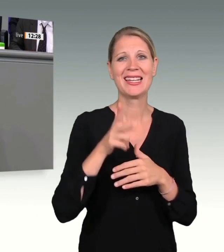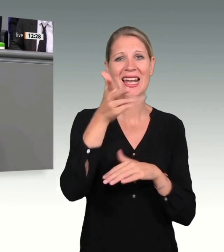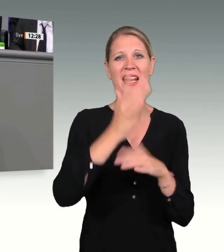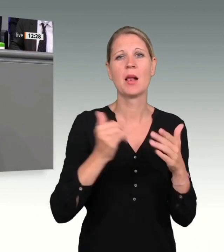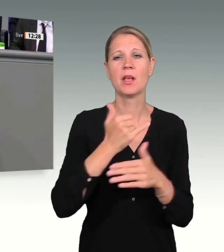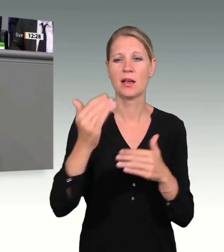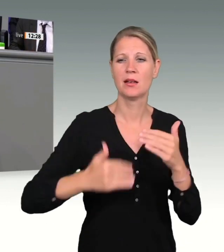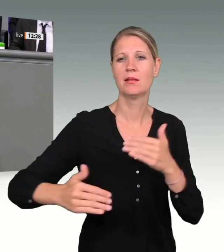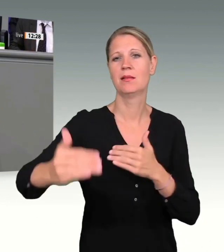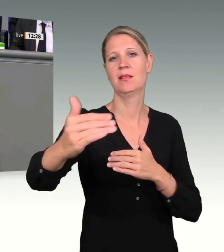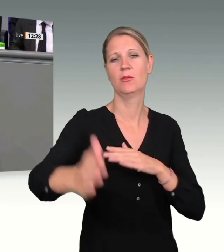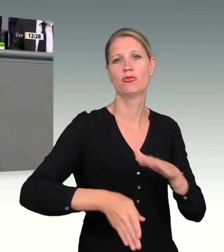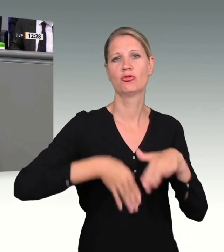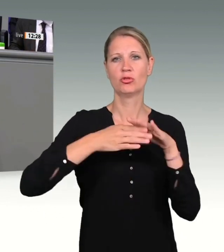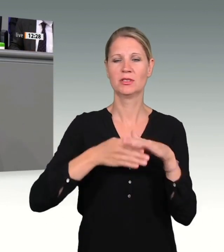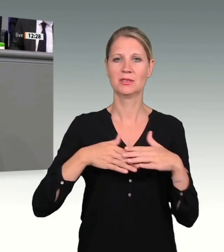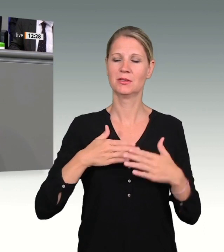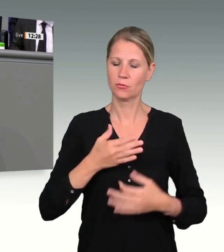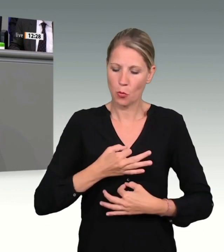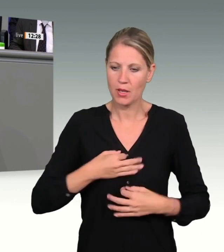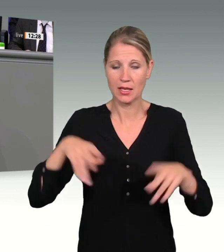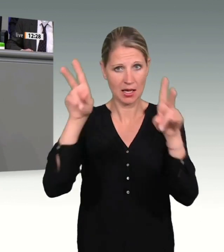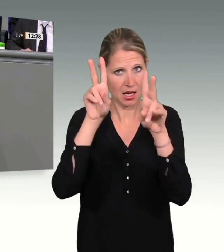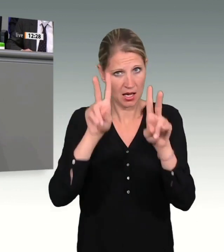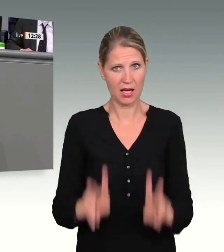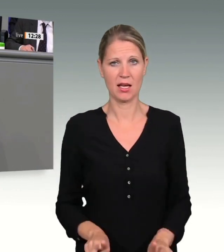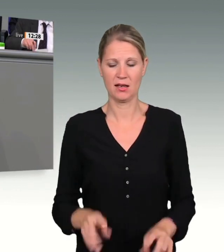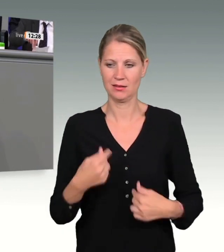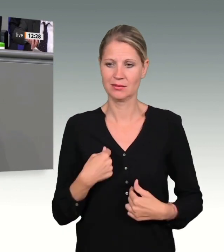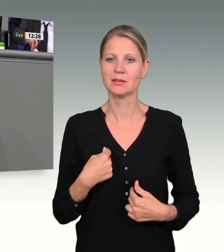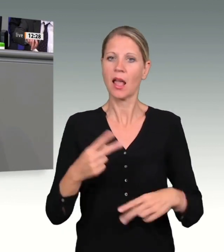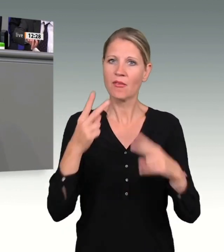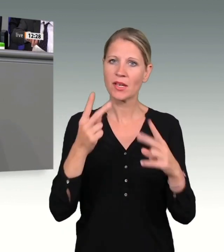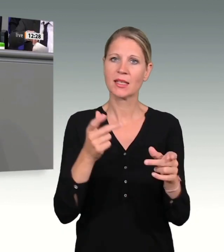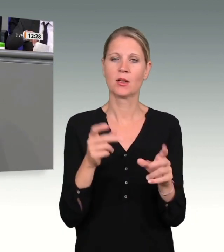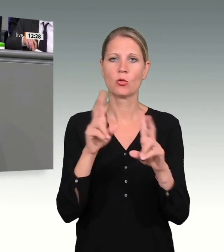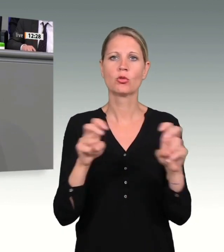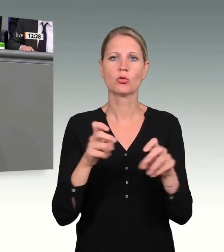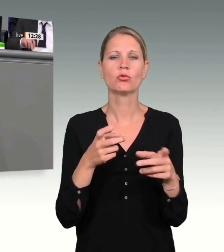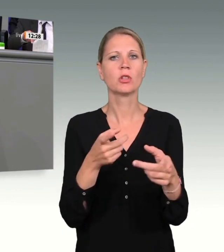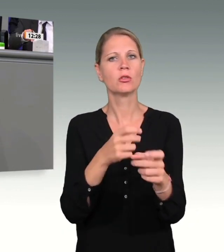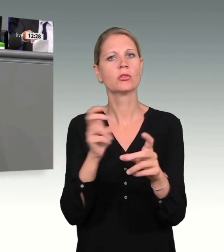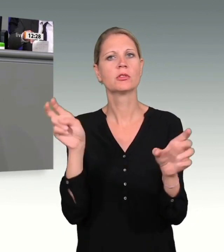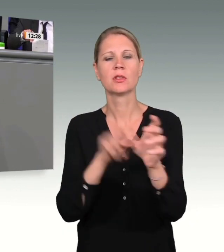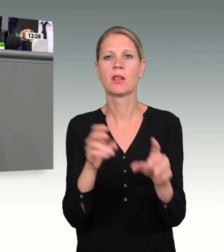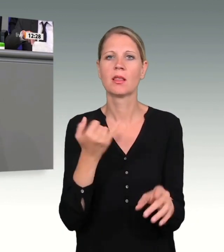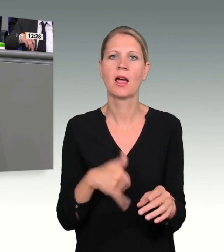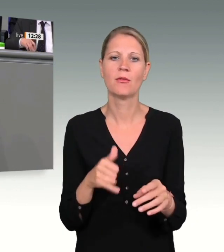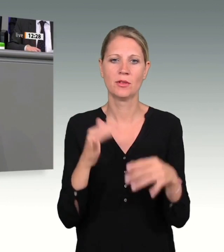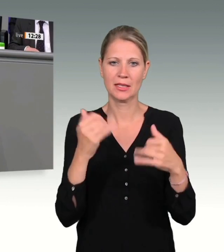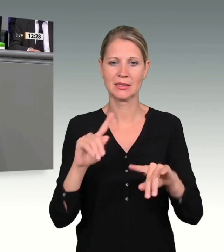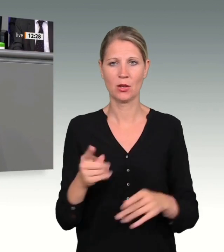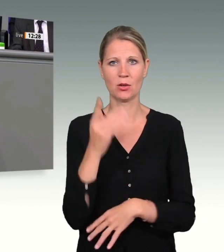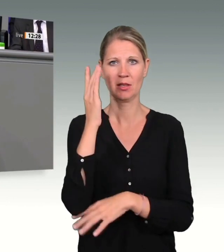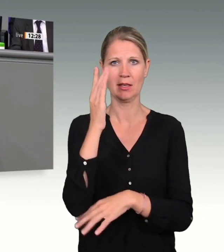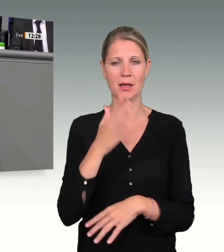Ehre, dass ich in diesem wichtigen Untersuchungsausschuss mitarbeiten durfte und dass ich gerade mit dieser Rede auch den Schlusspunkt meines Wirkens an diesem Pult setzen